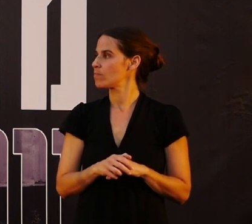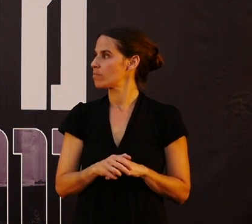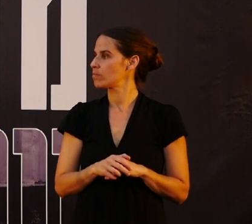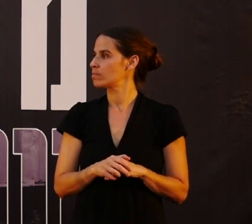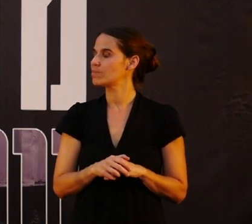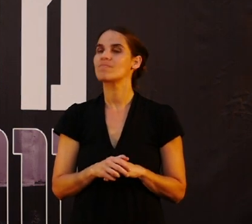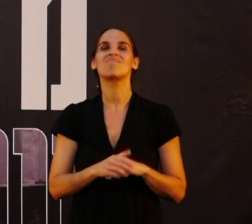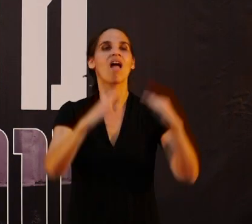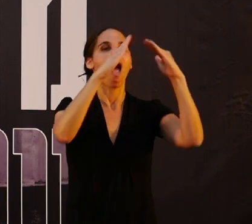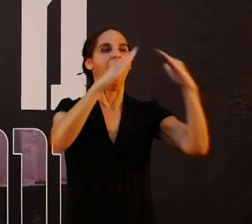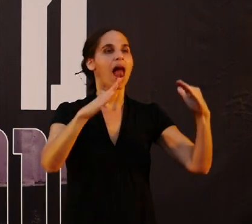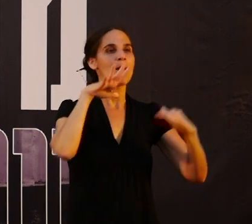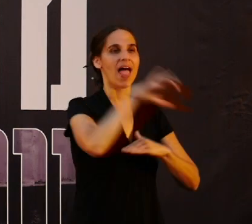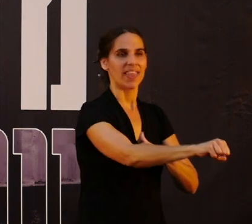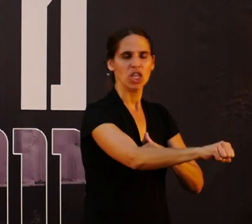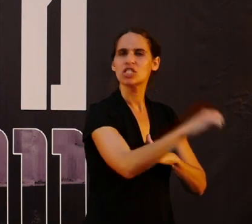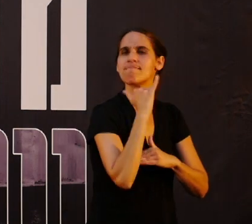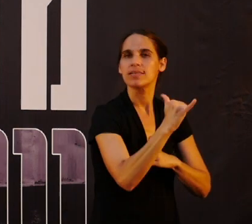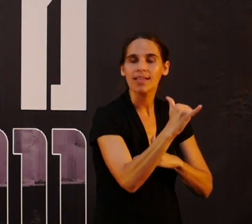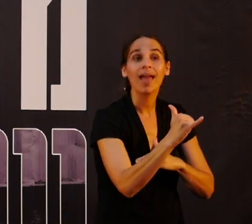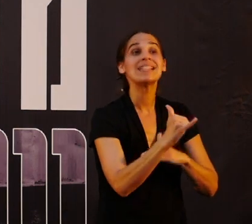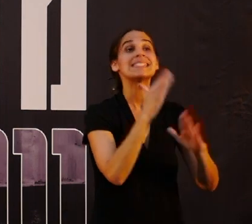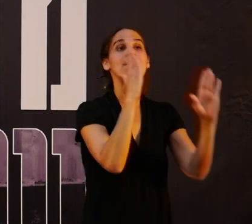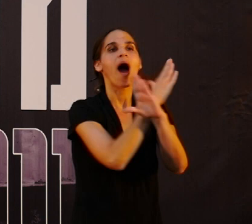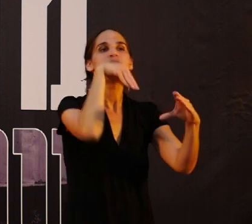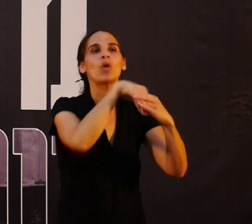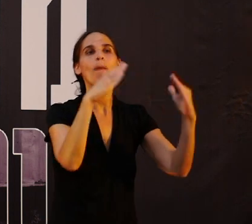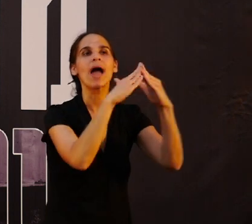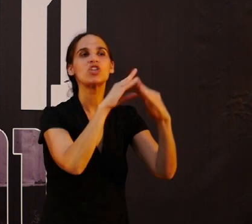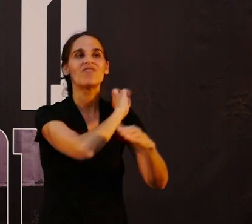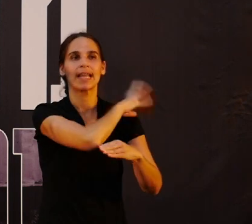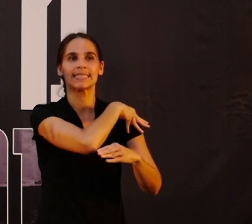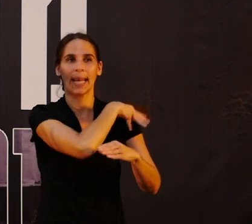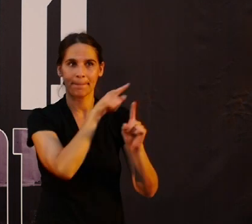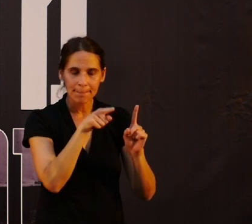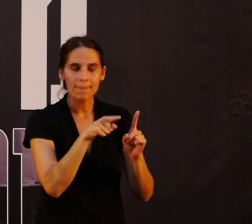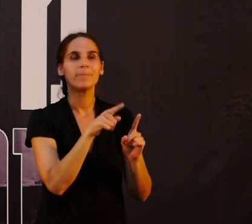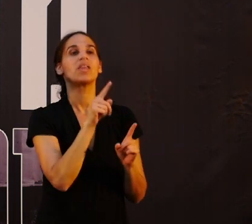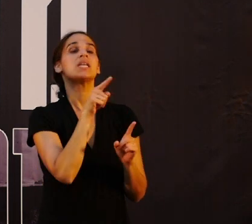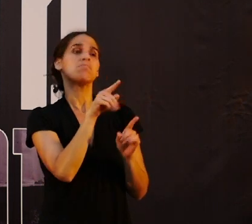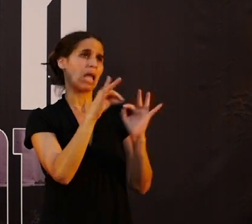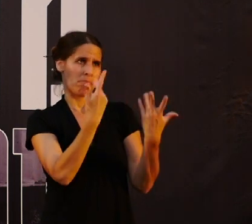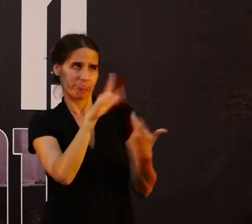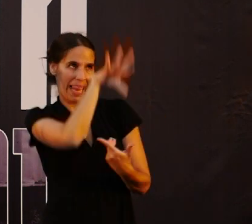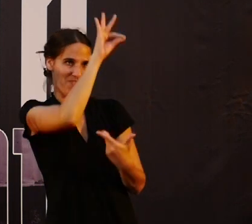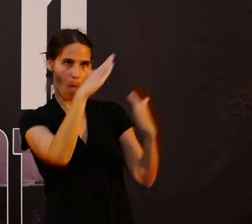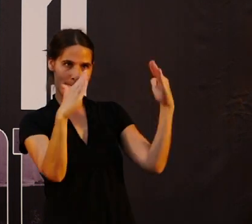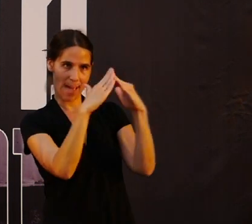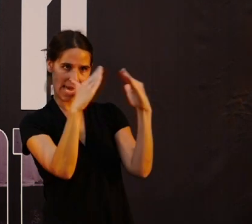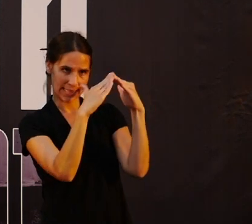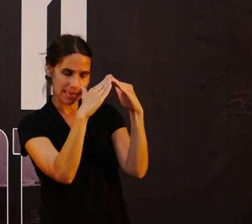על מנת קש זה מערב מתוך בית של פלסטינים. זה מתחיל בבחירת הבית.